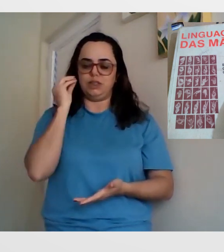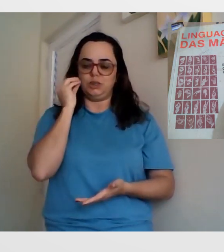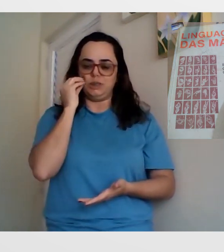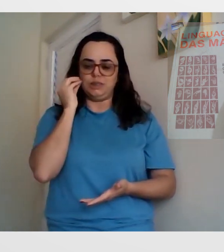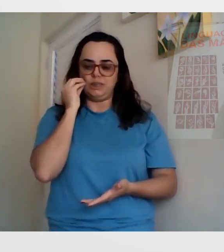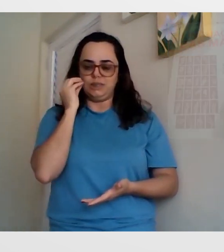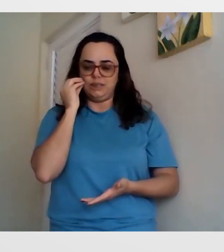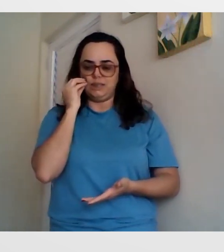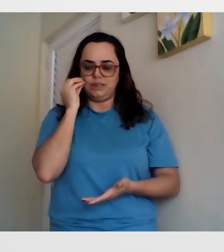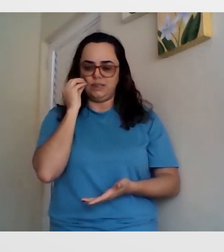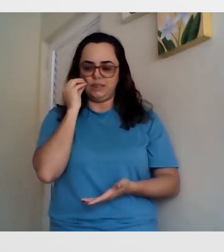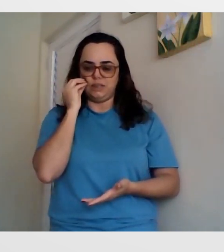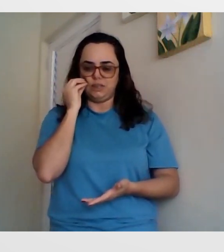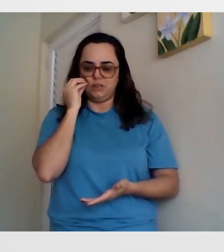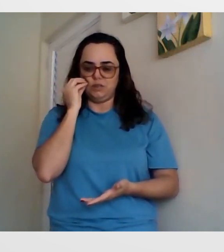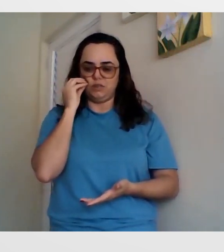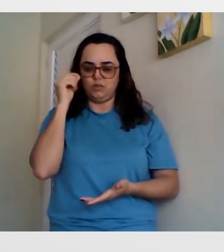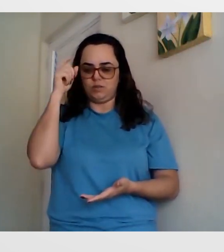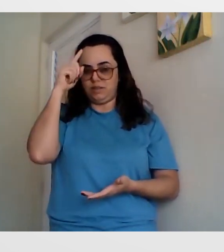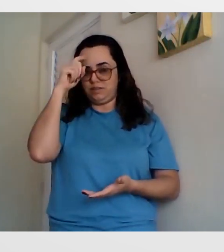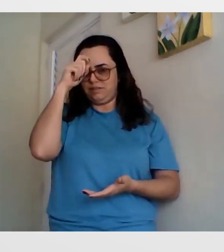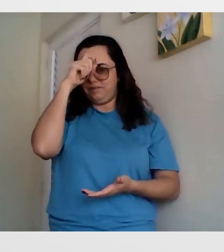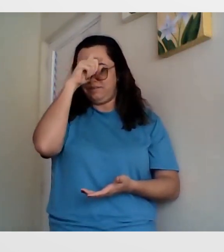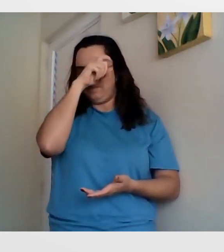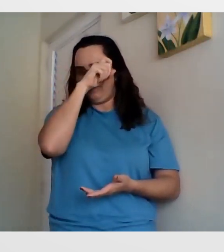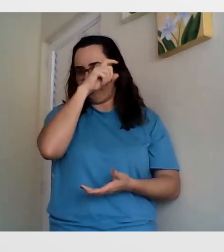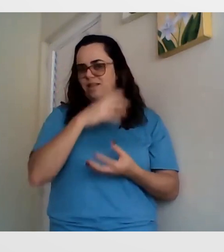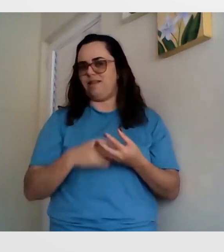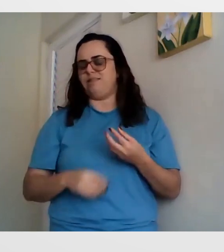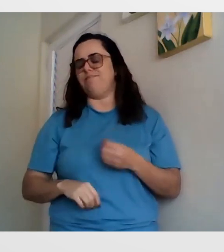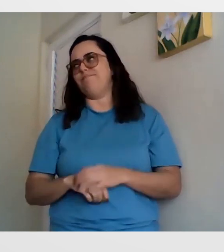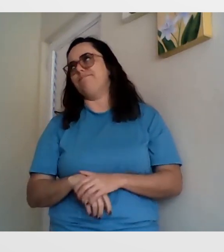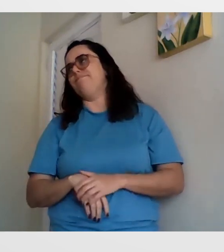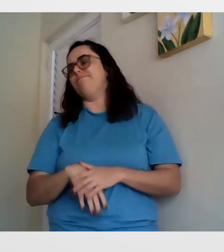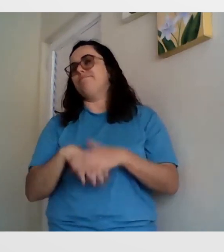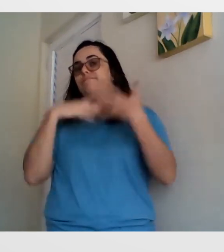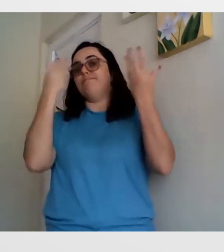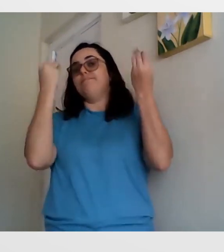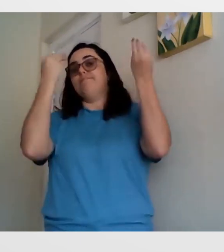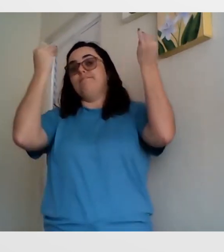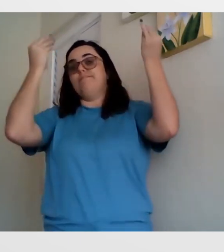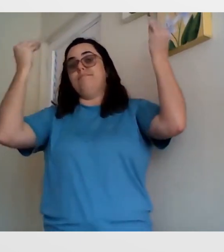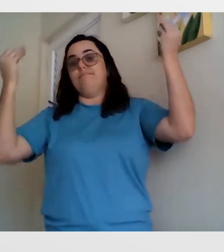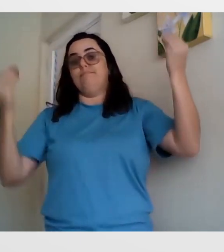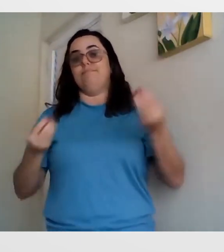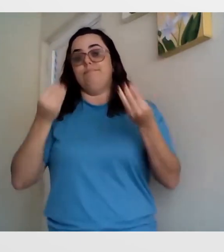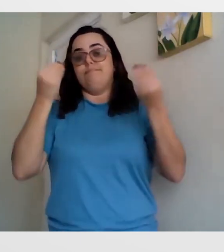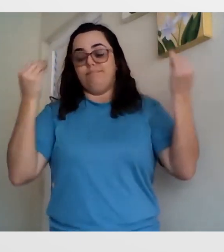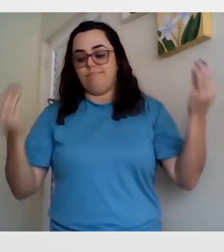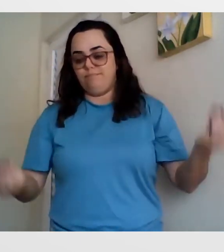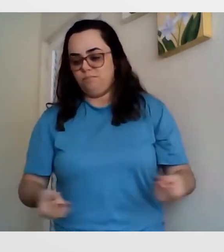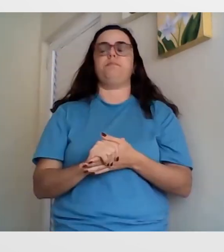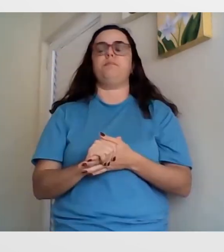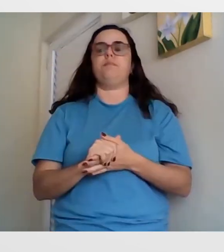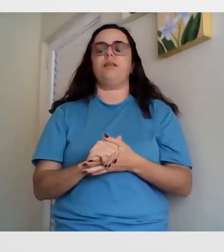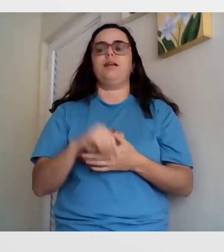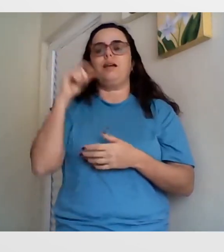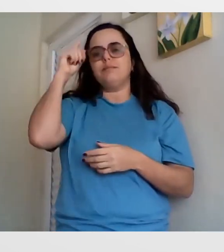aprender, muita dificuldade mesmo. Eu achava a Libras muito difícil. Mas foi então que